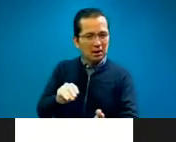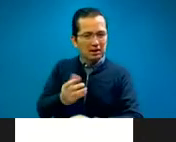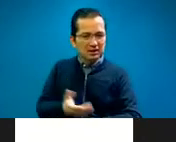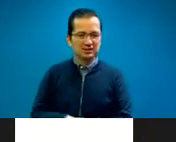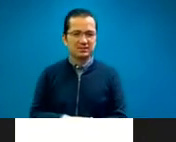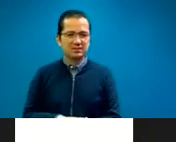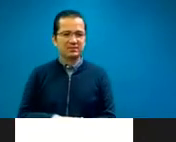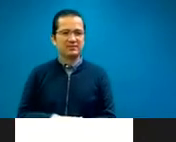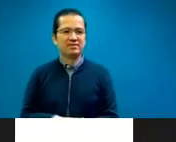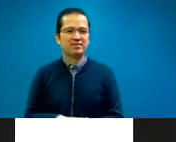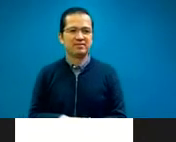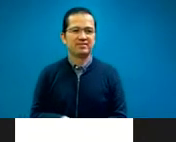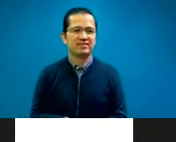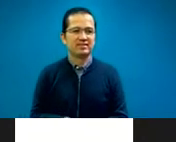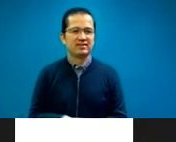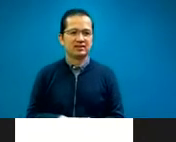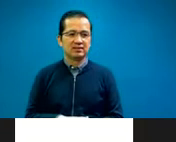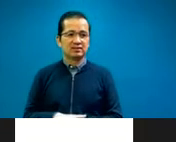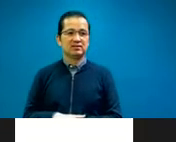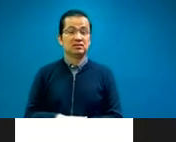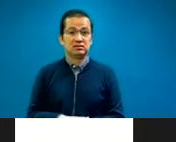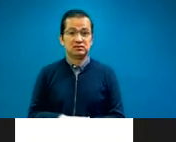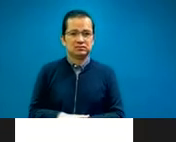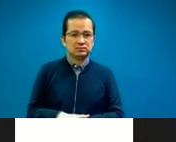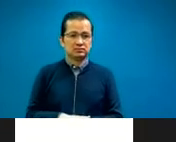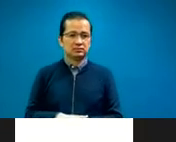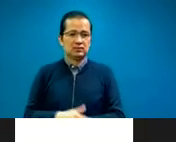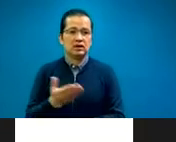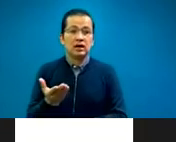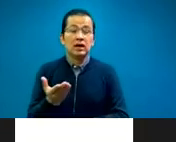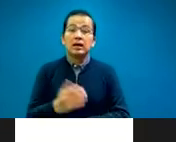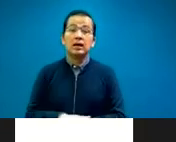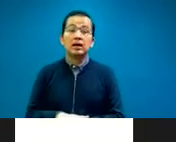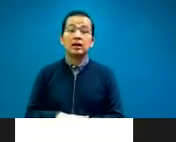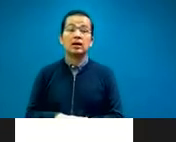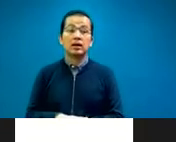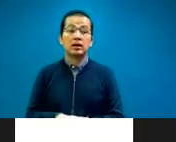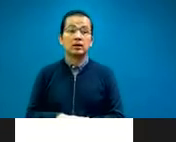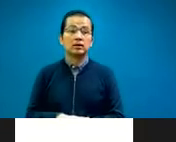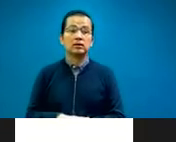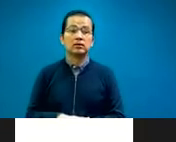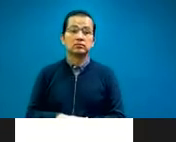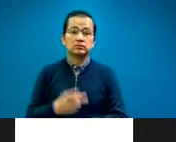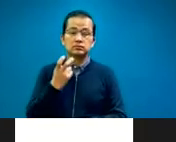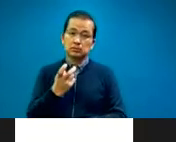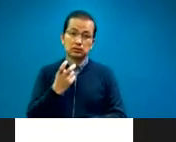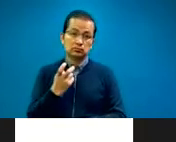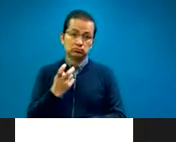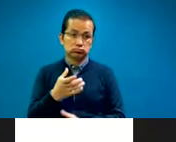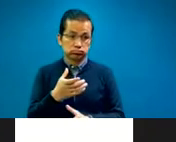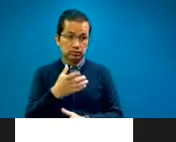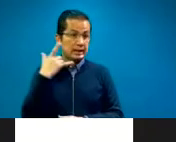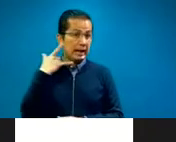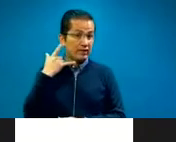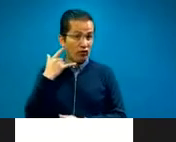Entonces, así es como estos, este grupo de personas se reúnen y,